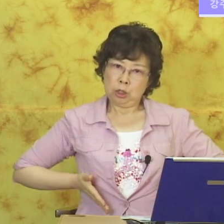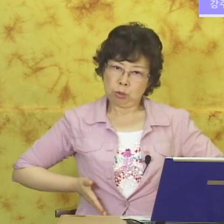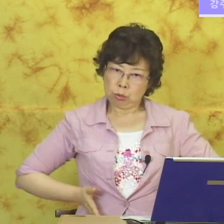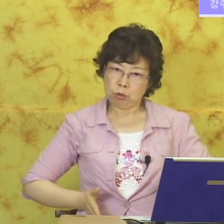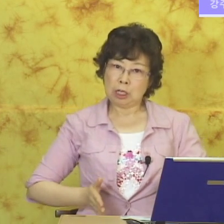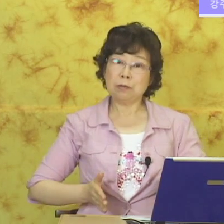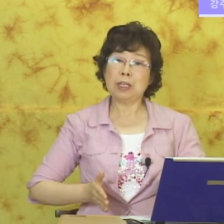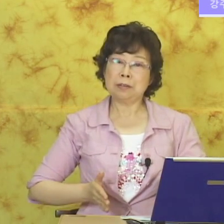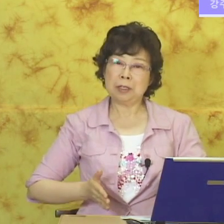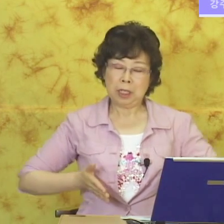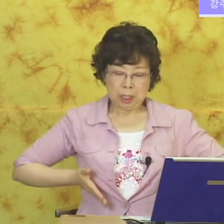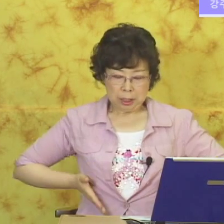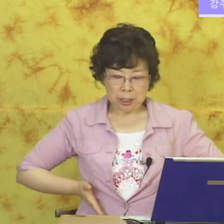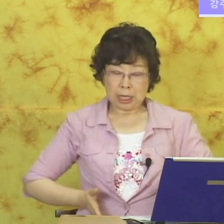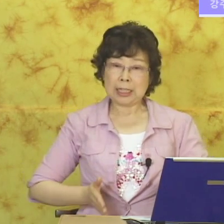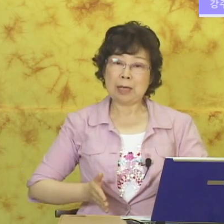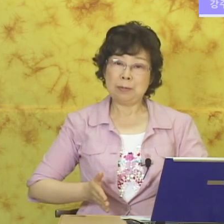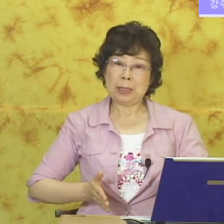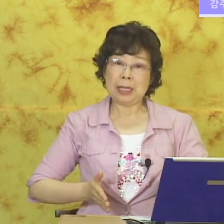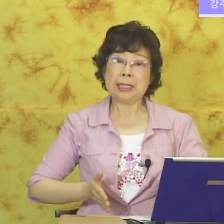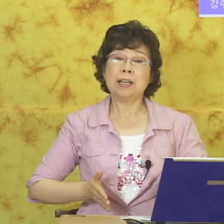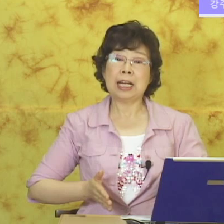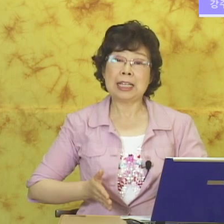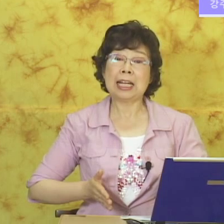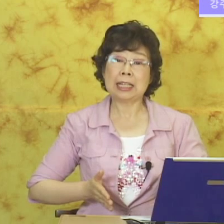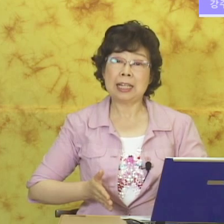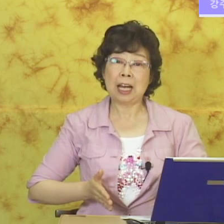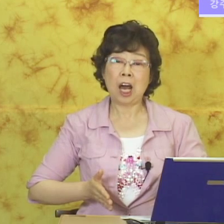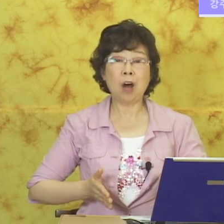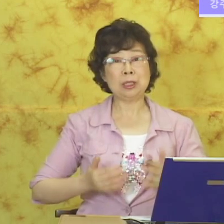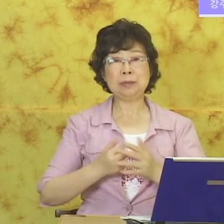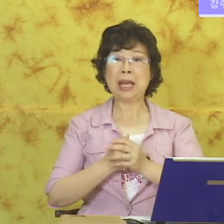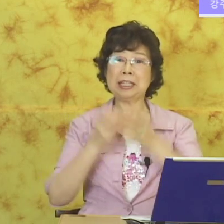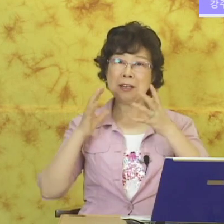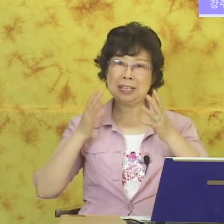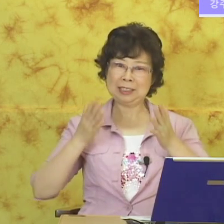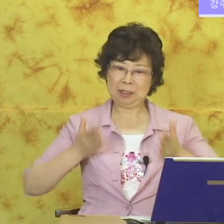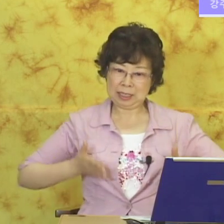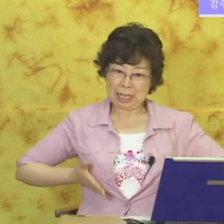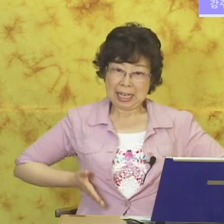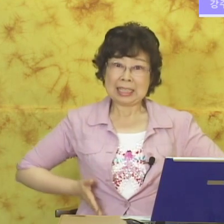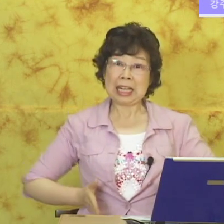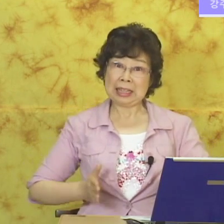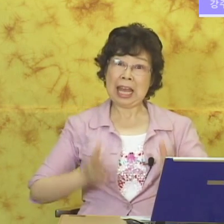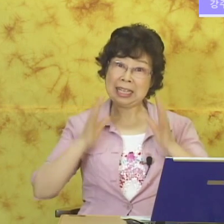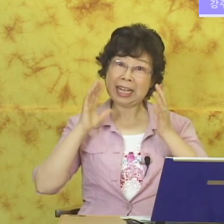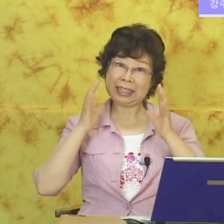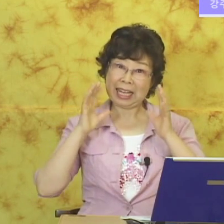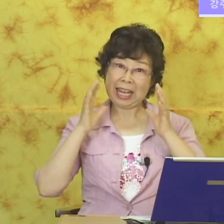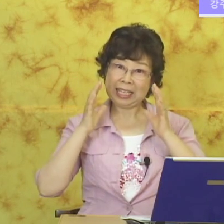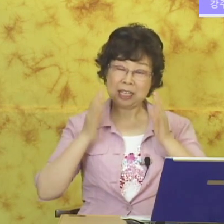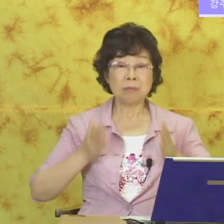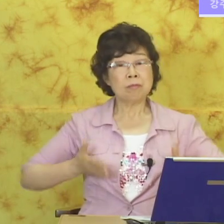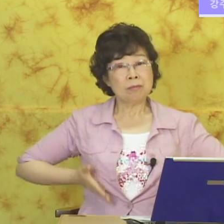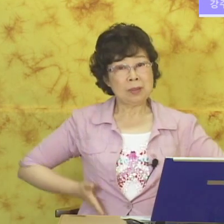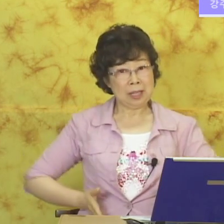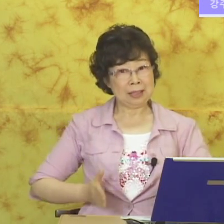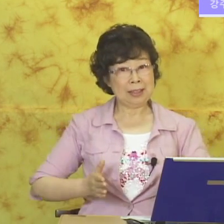쑥 나온다고요. 태어나다 합니다. 태어나다 낳다. 우리 집에 애기 태어났어. 낳다. 애기 낳다. 애기 낳